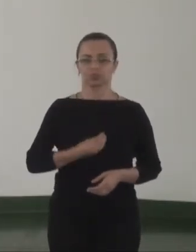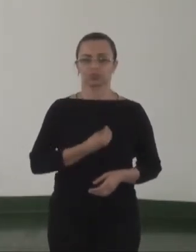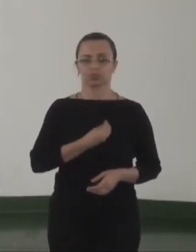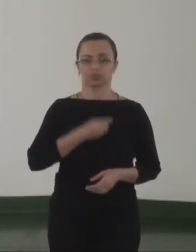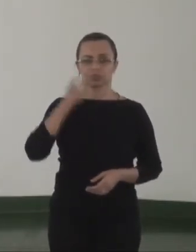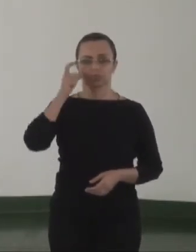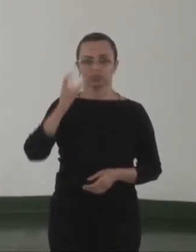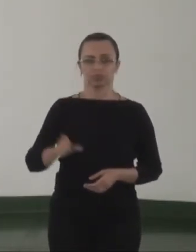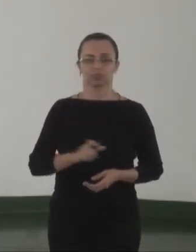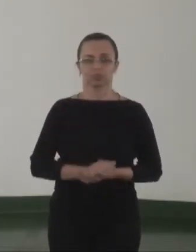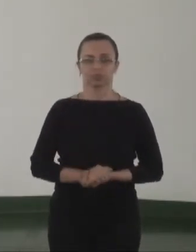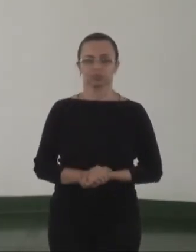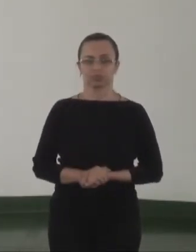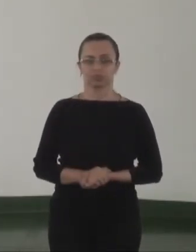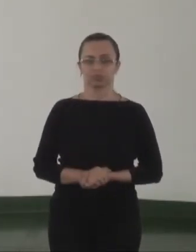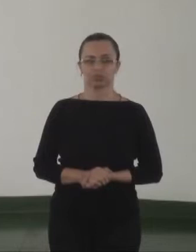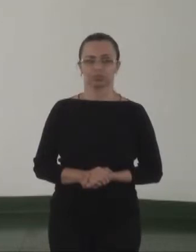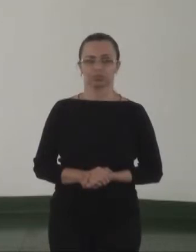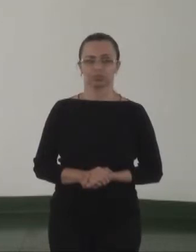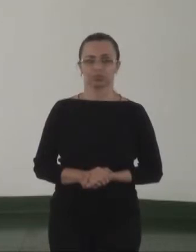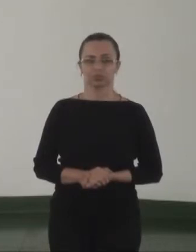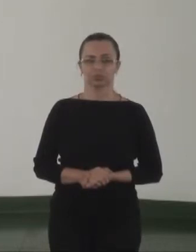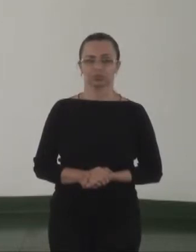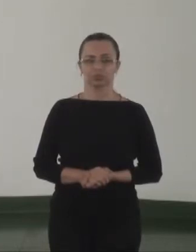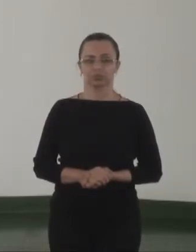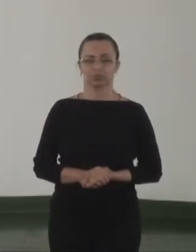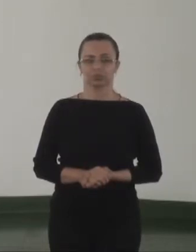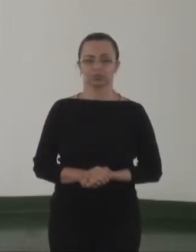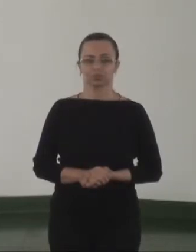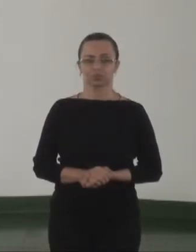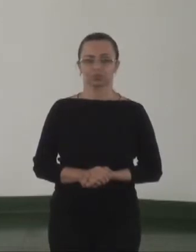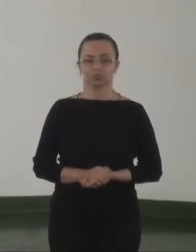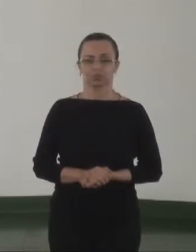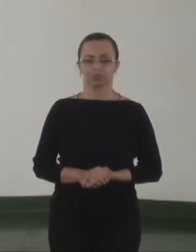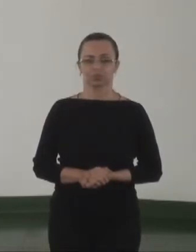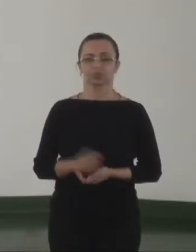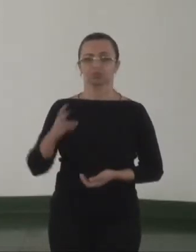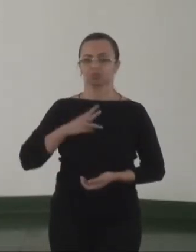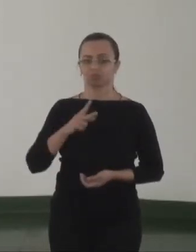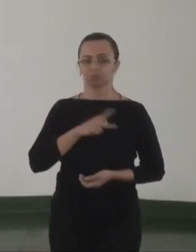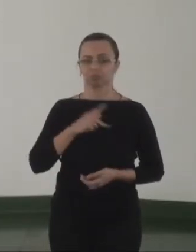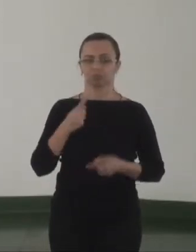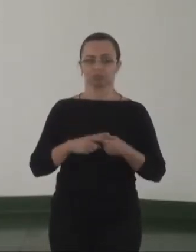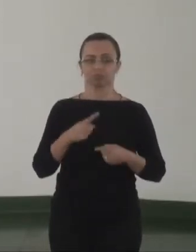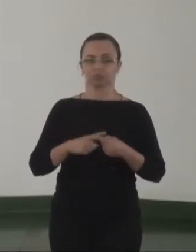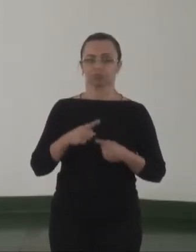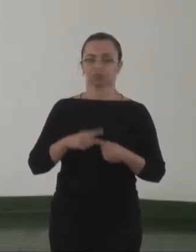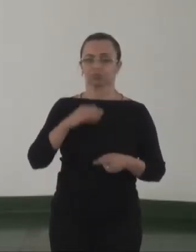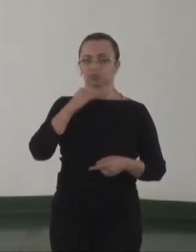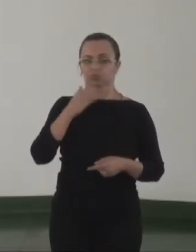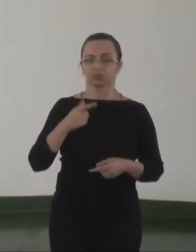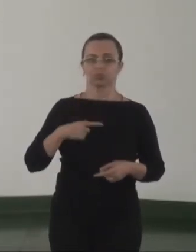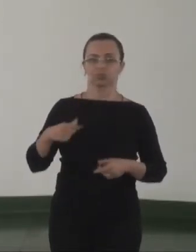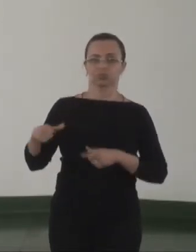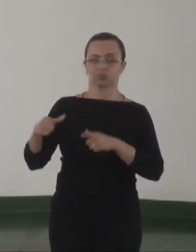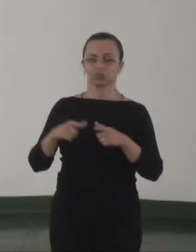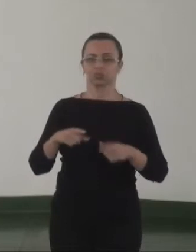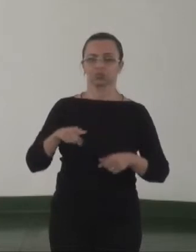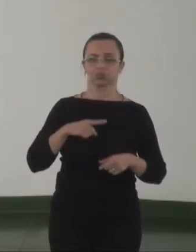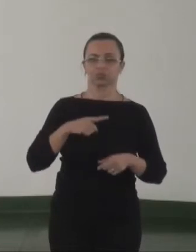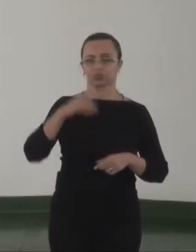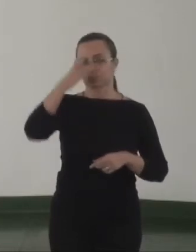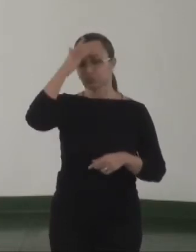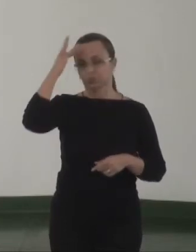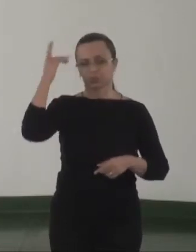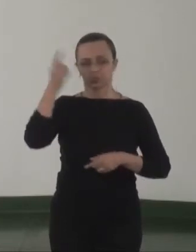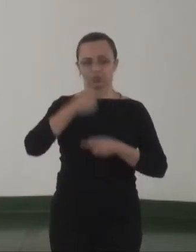falar que, muitas vezes, o MP não chega, não tem como chegar nesses lugares, porque o pessoal